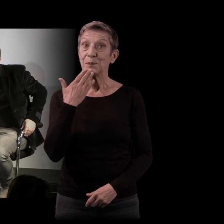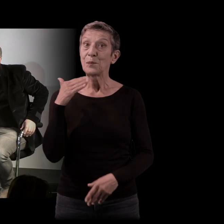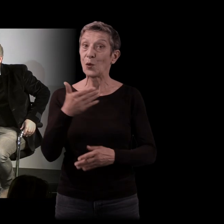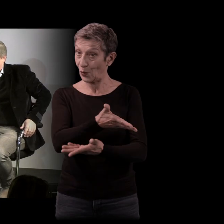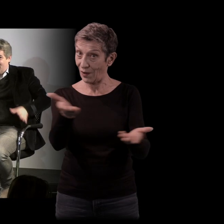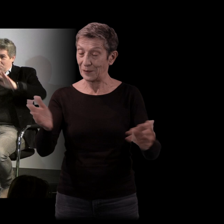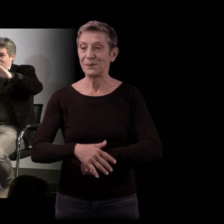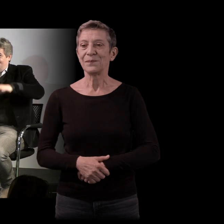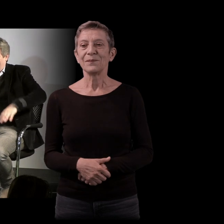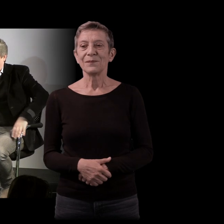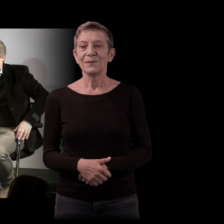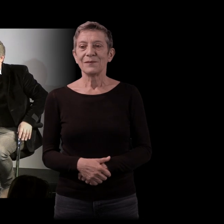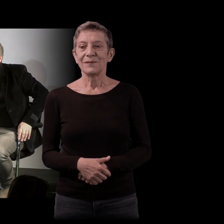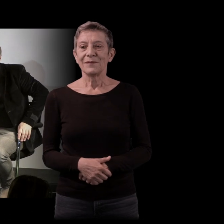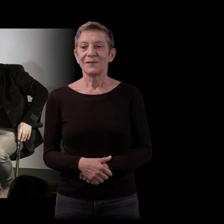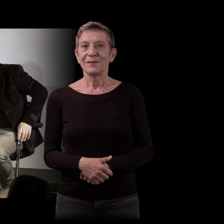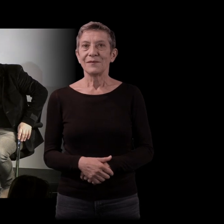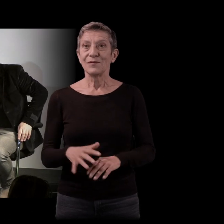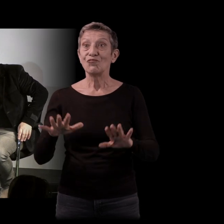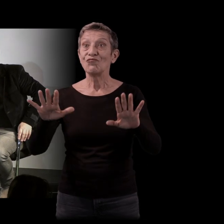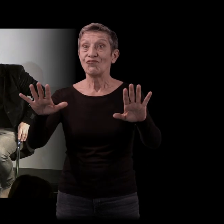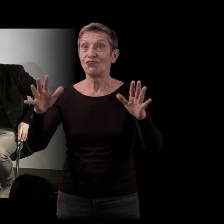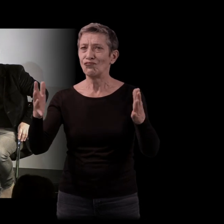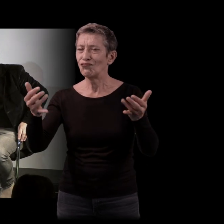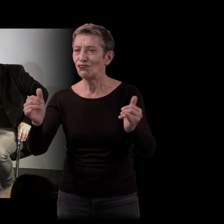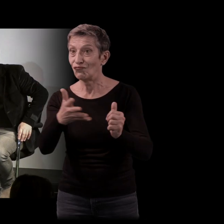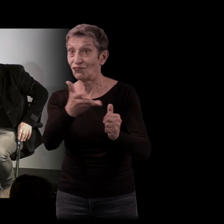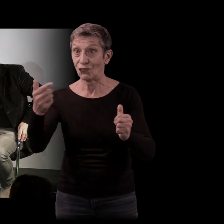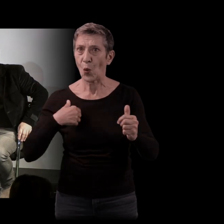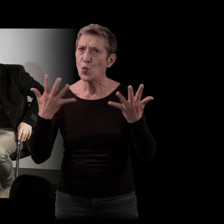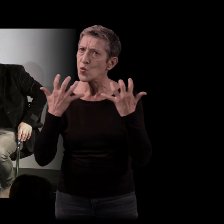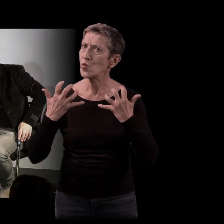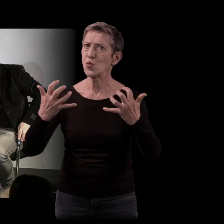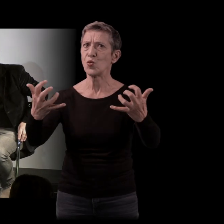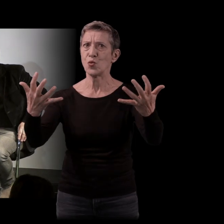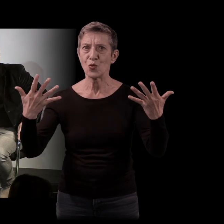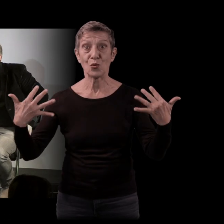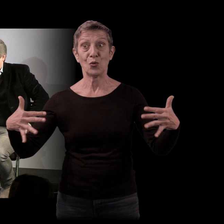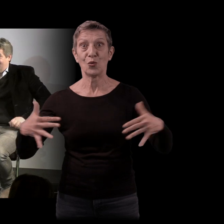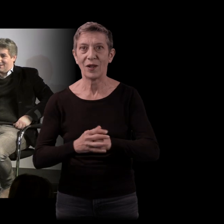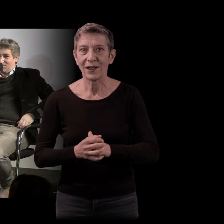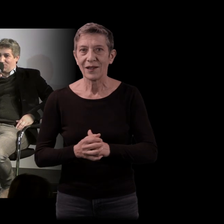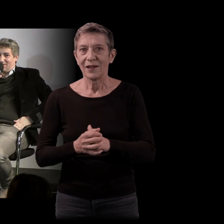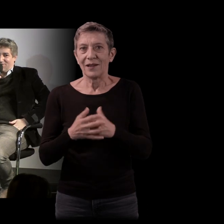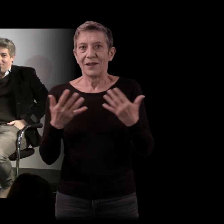Bonsoir, je vous laisse vous installer car je vois que vous êtes très très nombreux. Oh là là, en tout cas ça fait vraiment